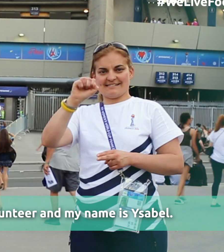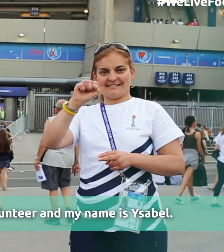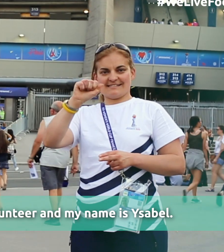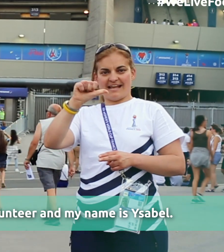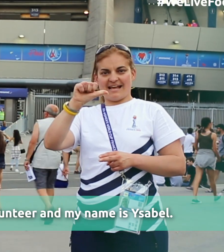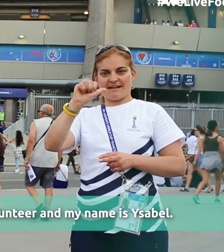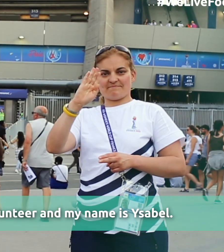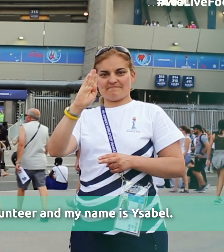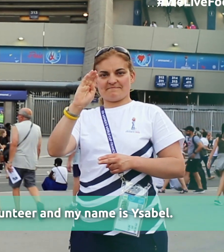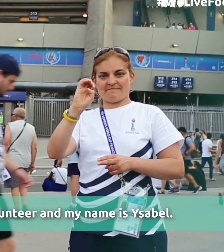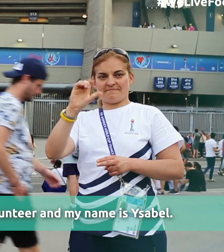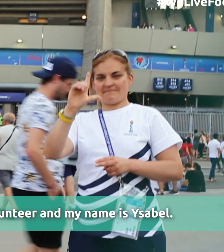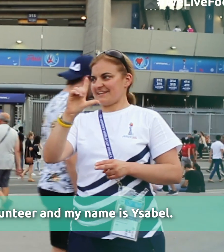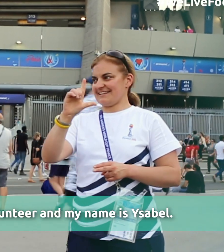Mój nazwisko jest Isabel.